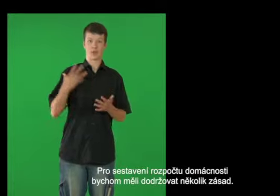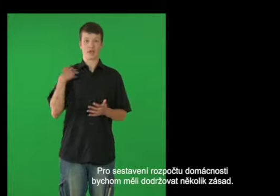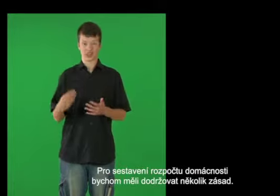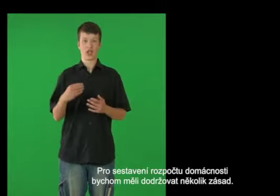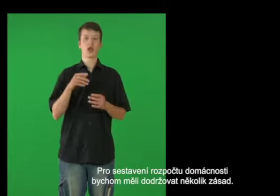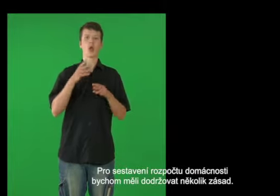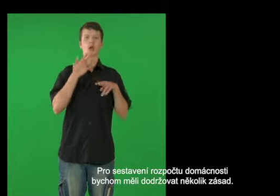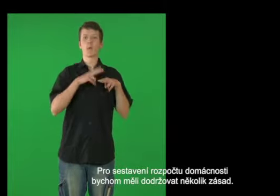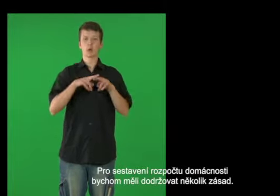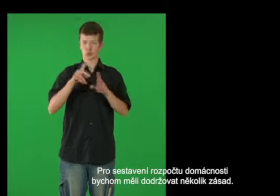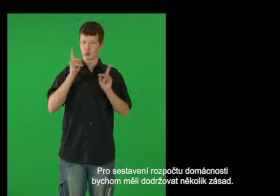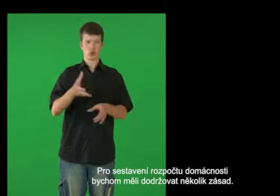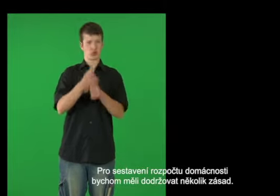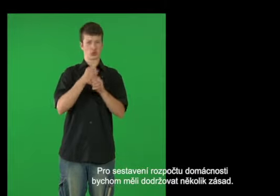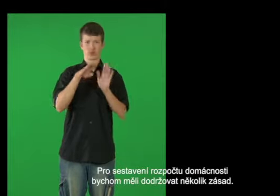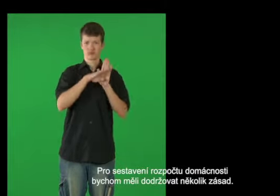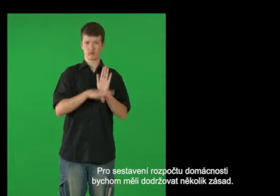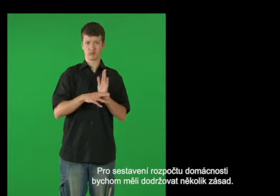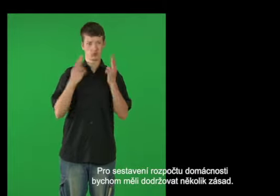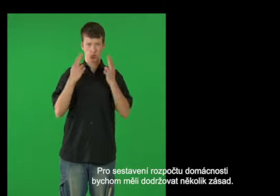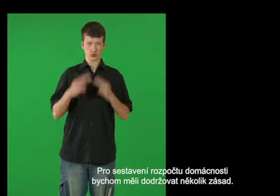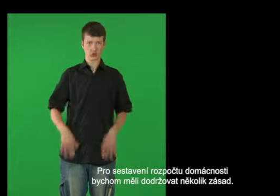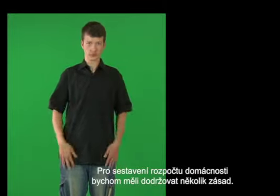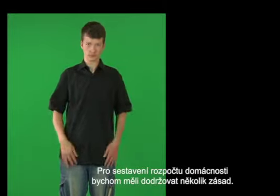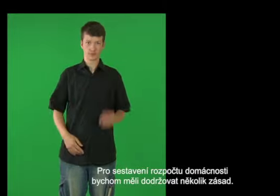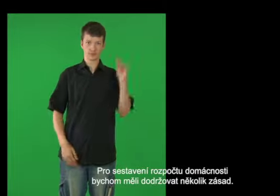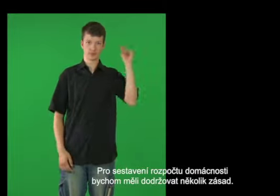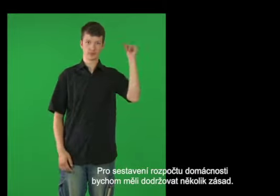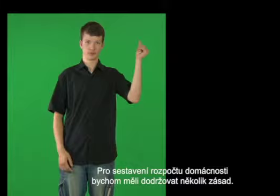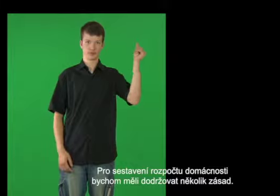Pro sestavení rozpočtu domácnosti bychom měli dodržovat několik zásad.